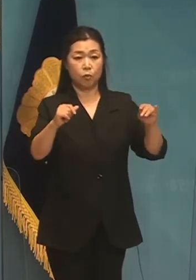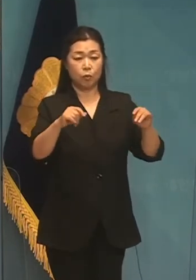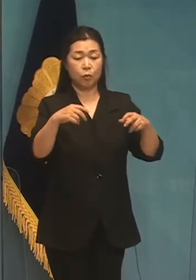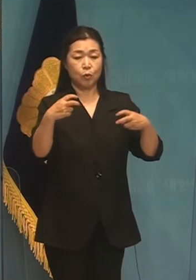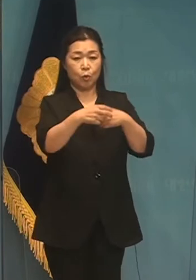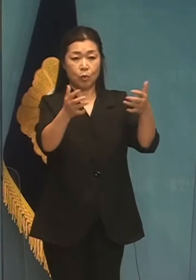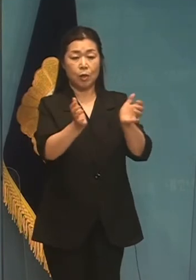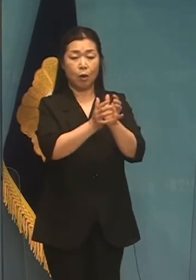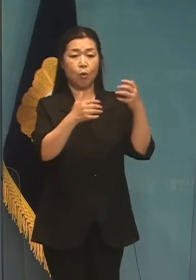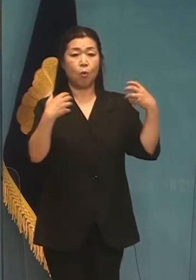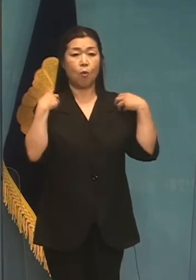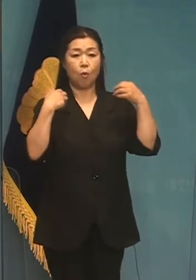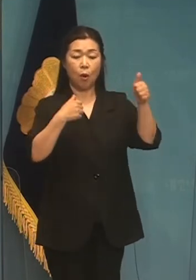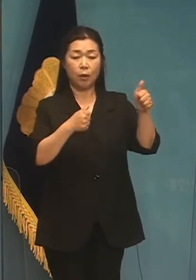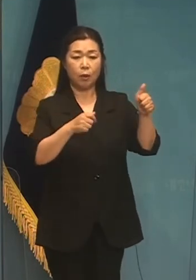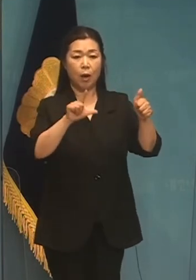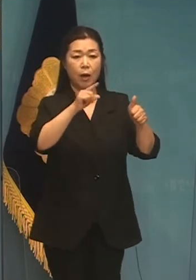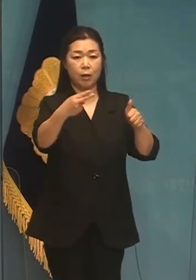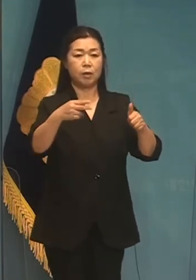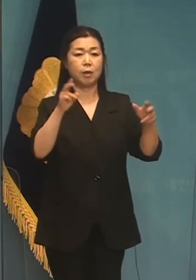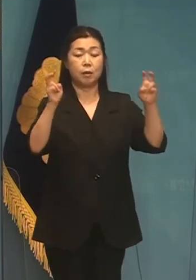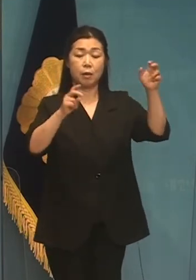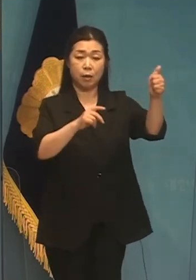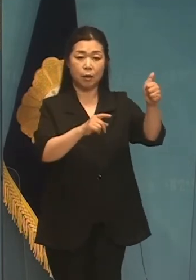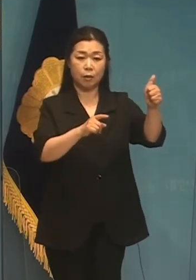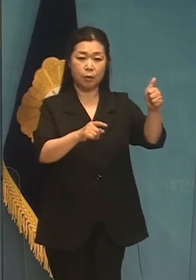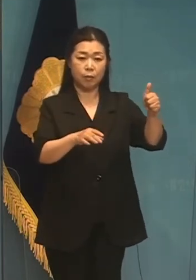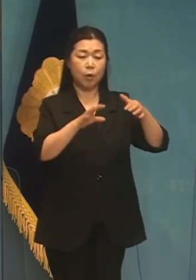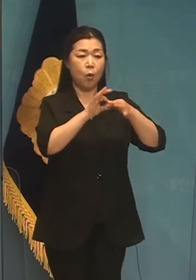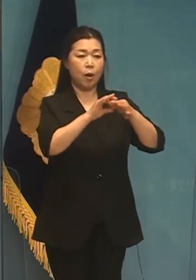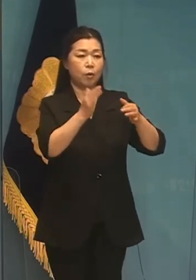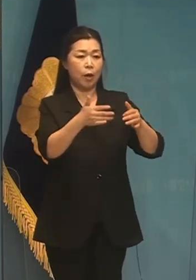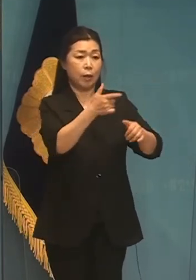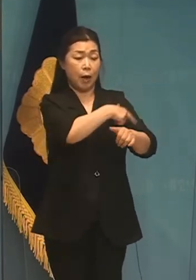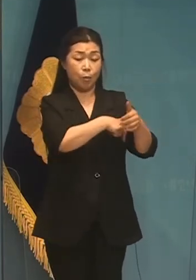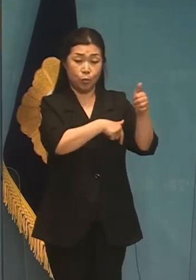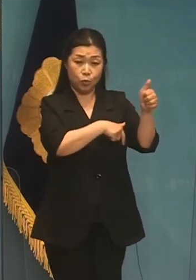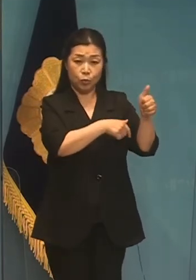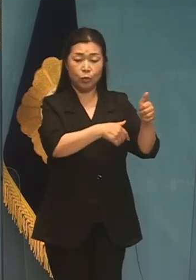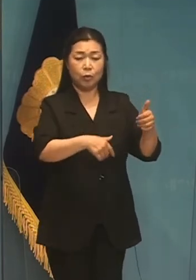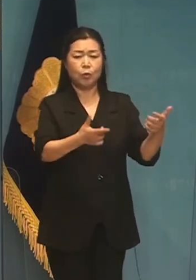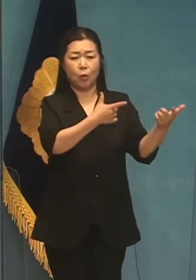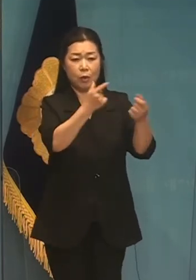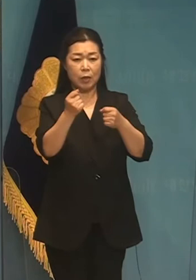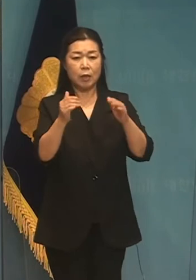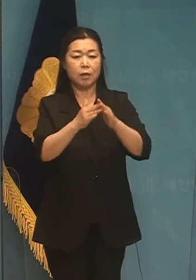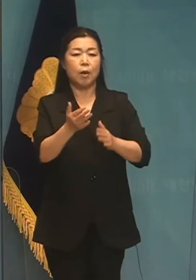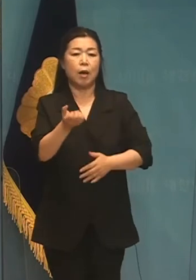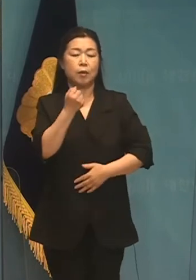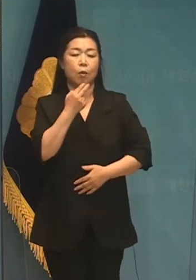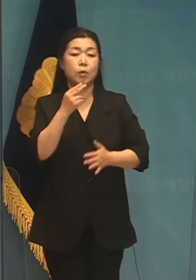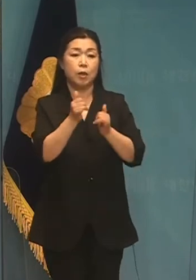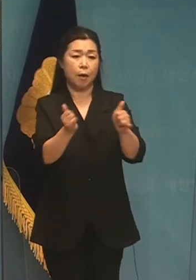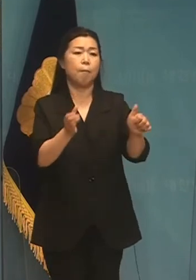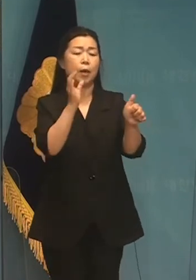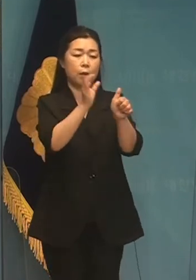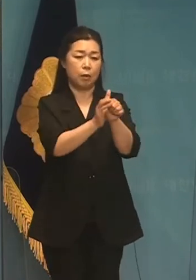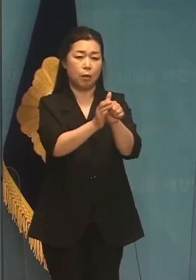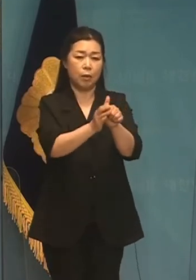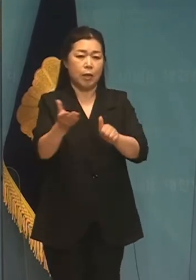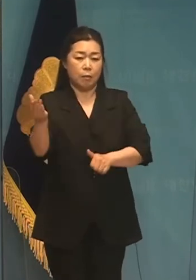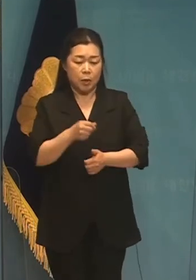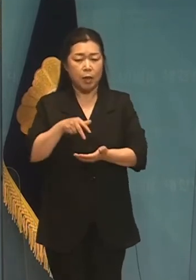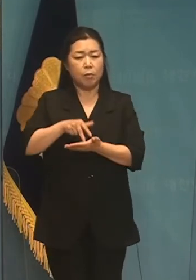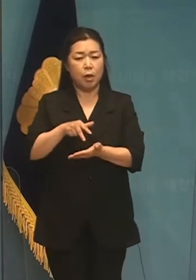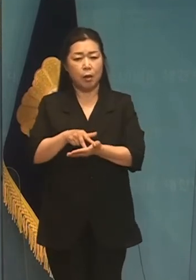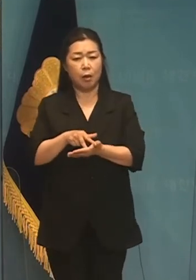사장 등 부동산과 관련된 부처와 기구의 간부들은 무주택자로 임명해서 임차인